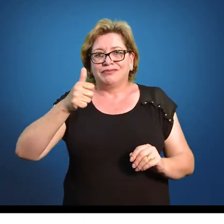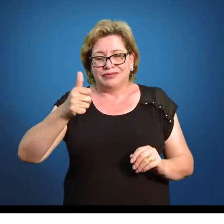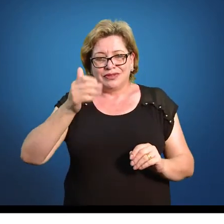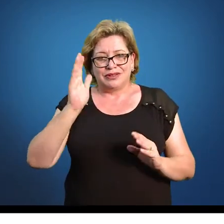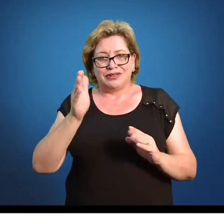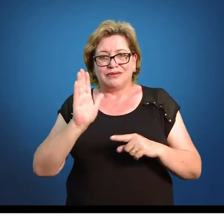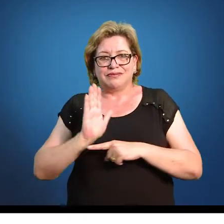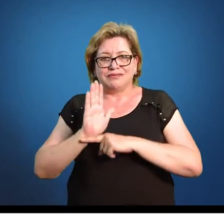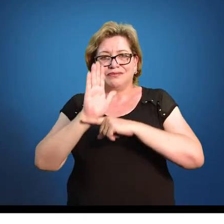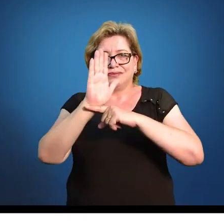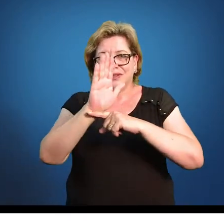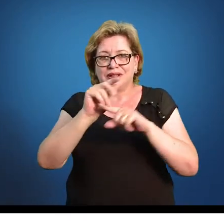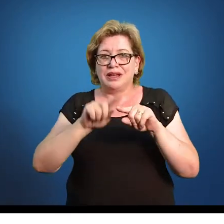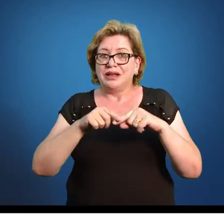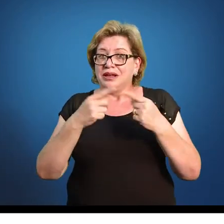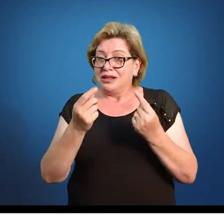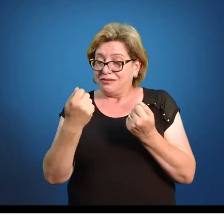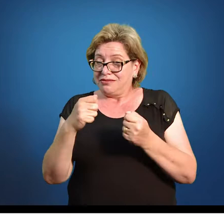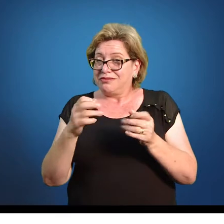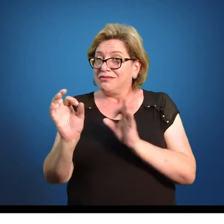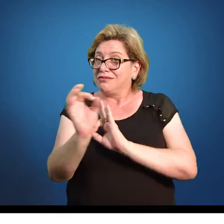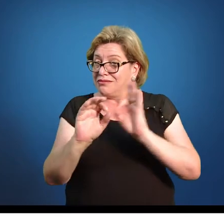ajudou, né? Mas a gente precisa de mais.